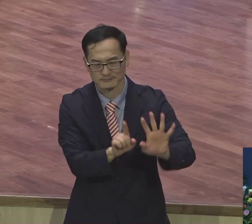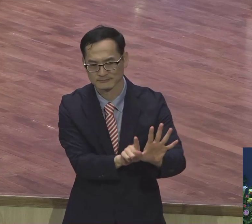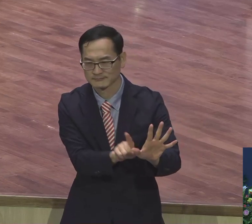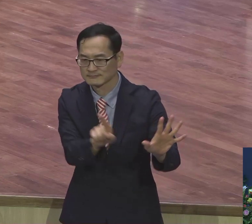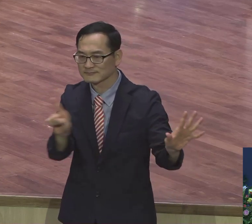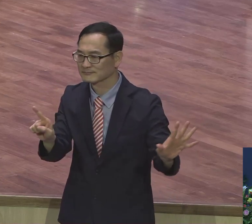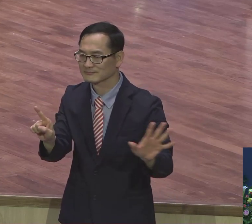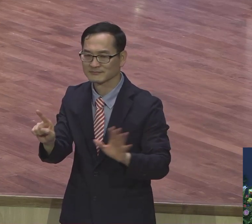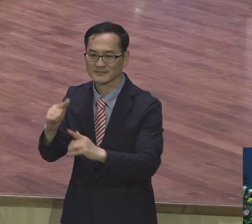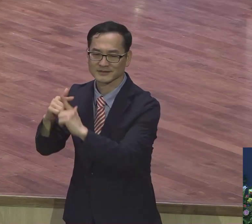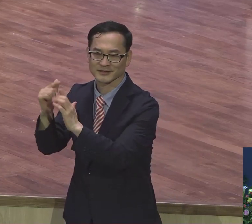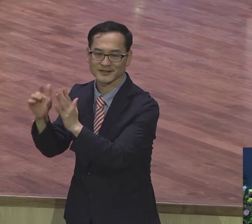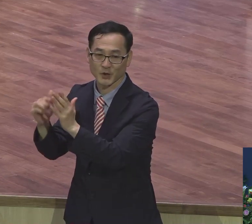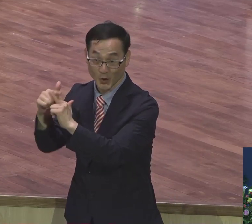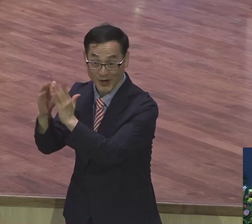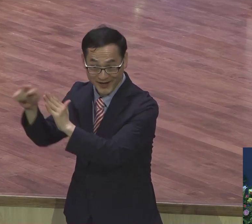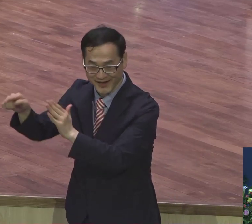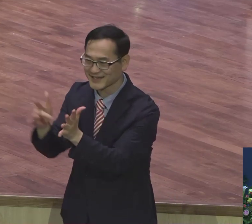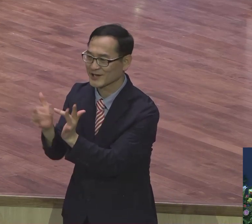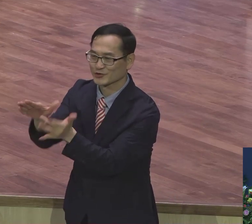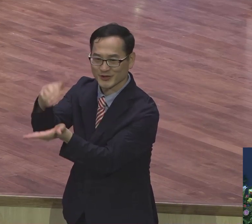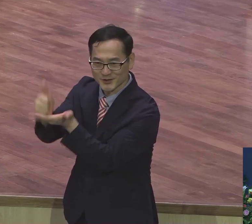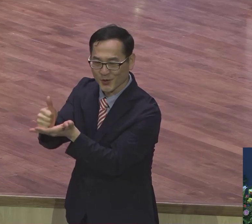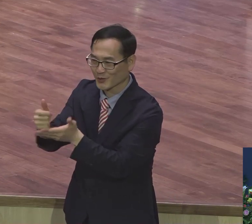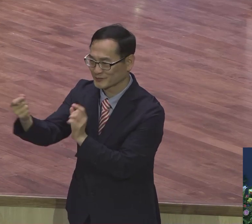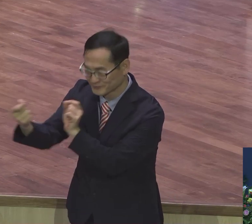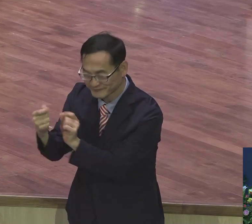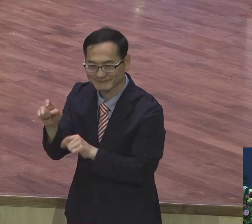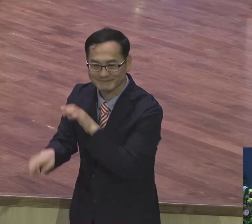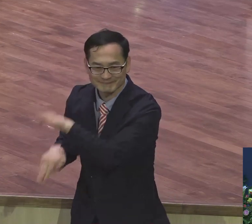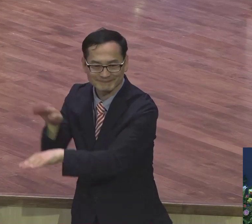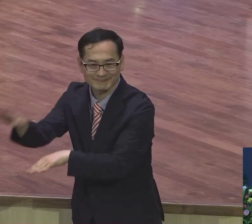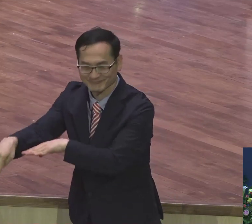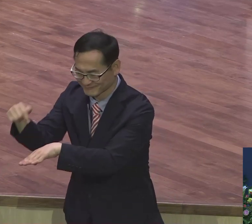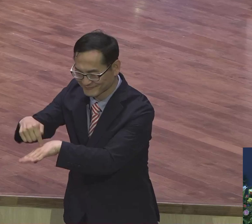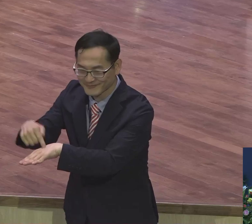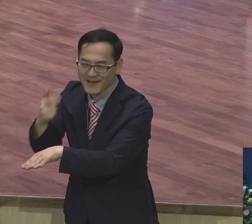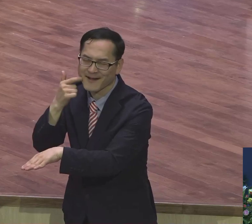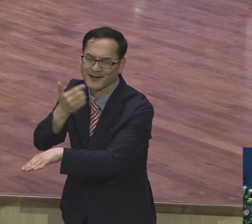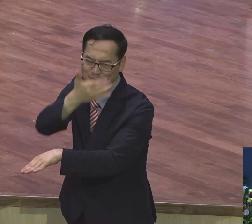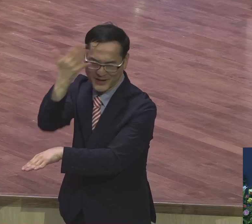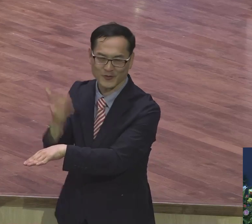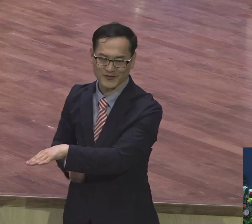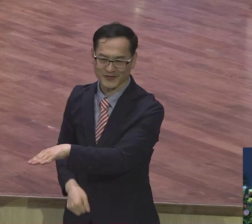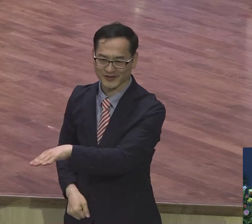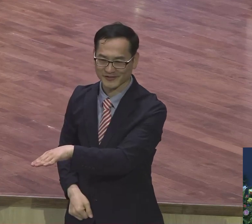예수 그 이슬 앞에 나오는 발걸음 어찌 어찌 그리 아름다운가